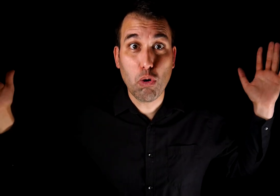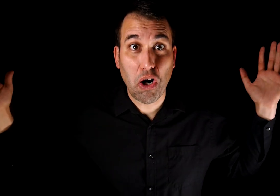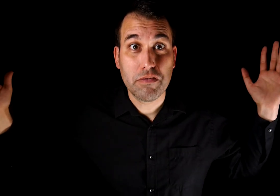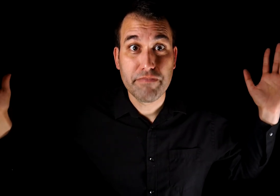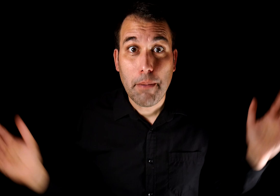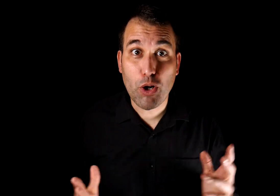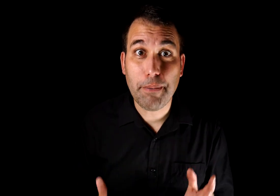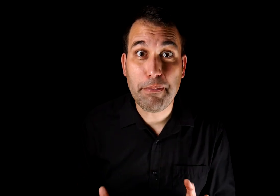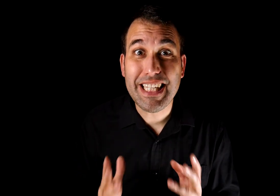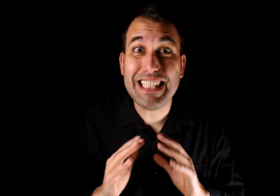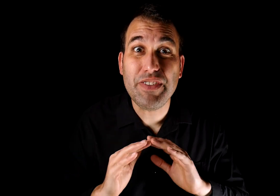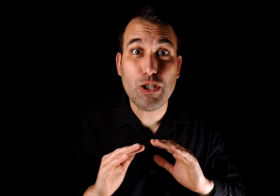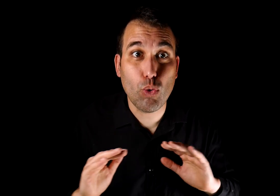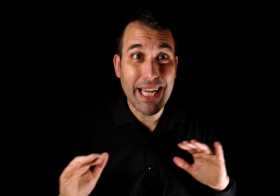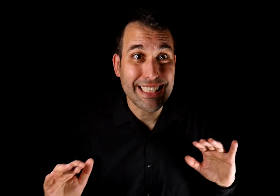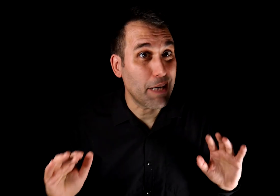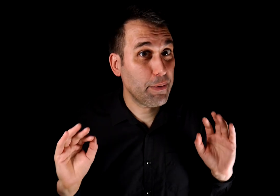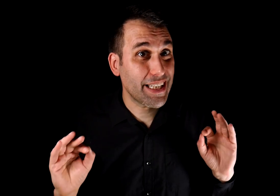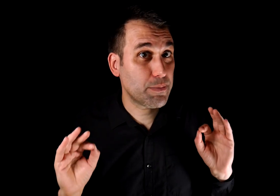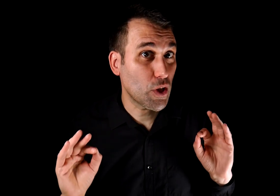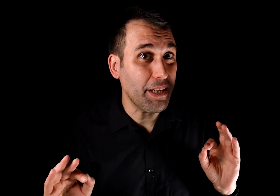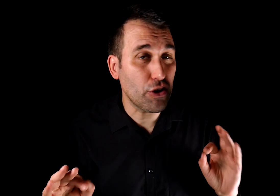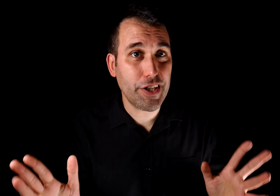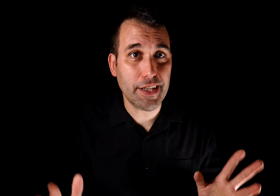culo, porque le permite desvincularse al primer desbordamiento diciendo